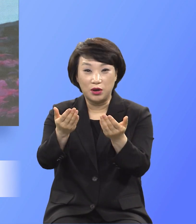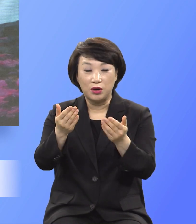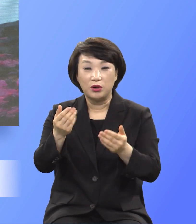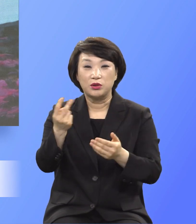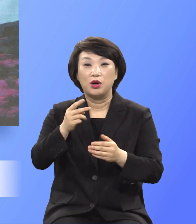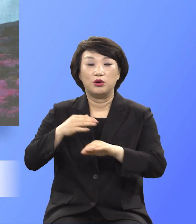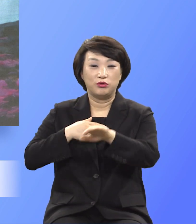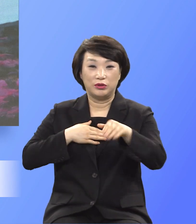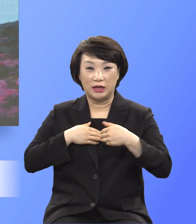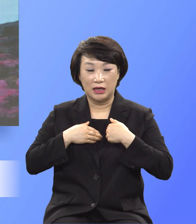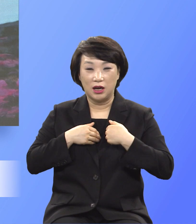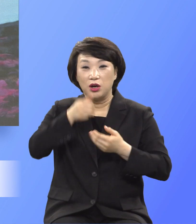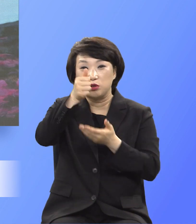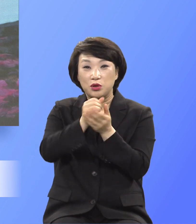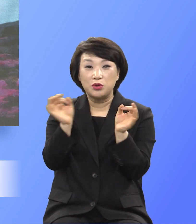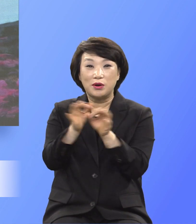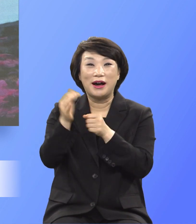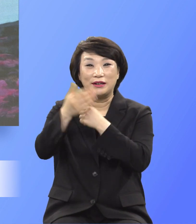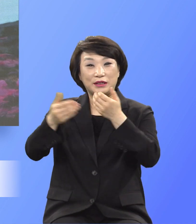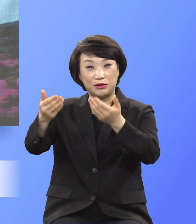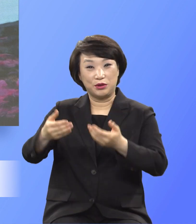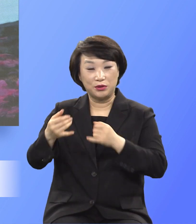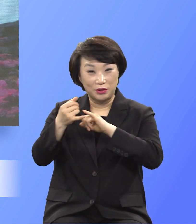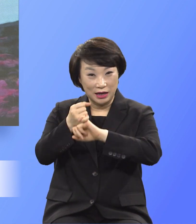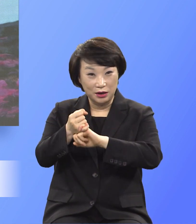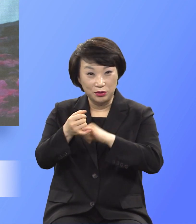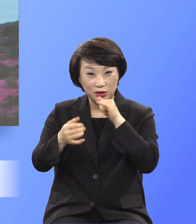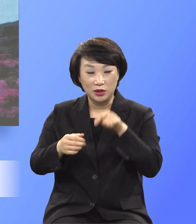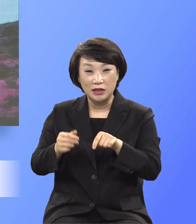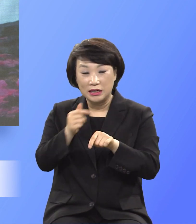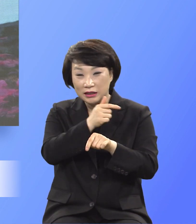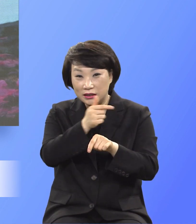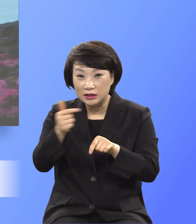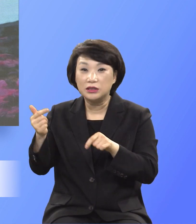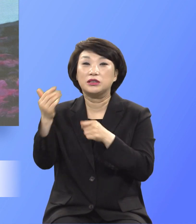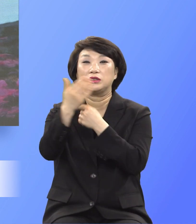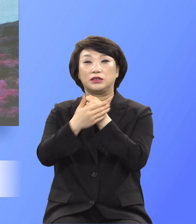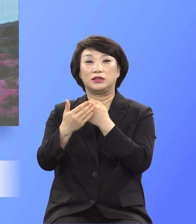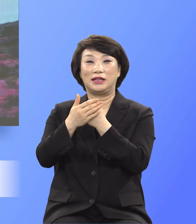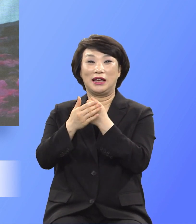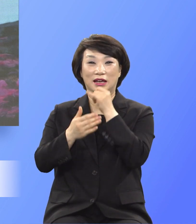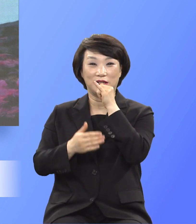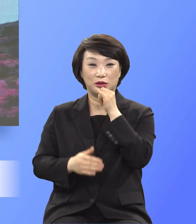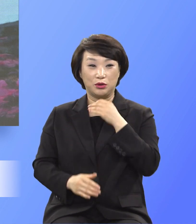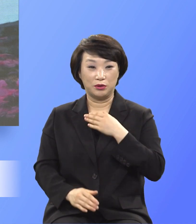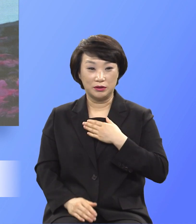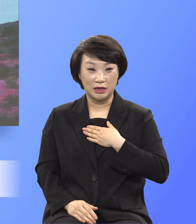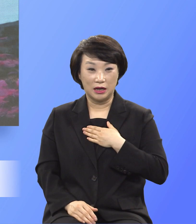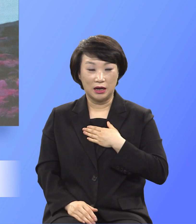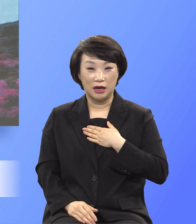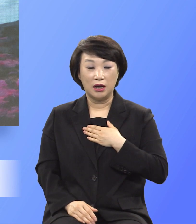은총 이 큰 은혜에 대하여 자신의